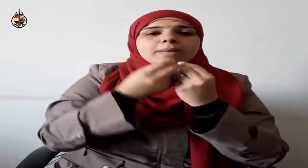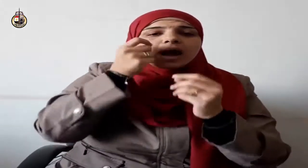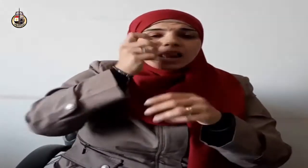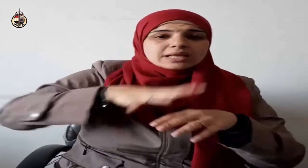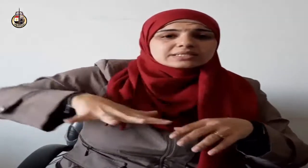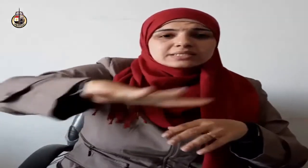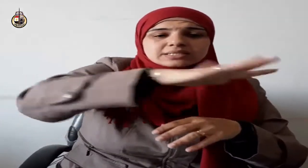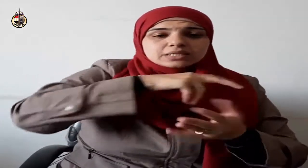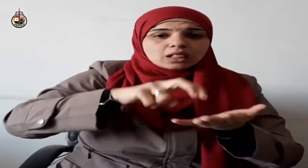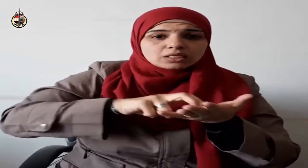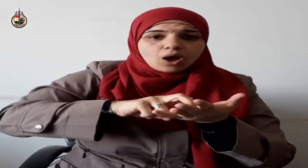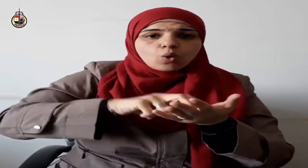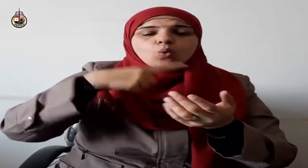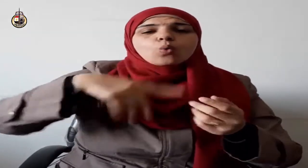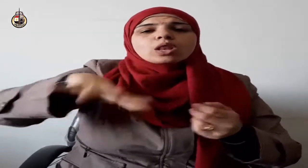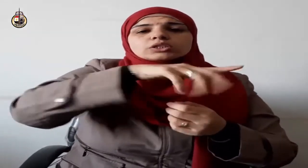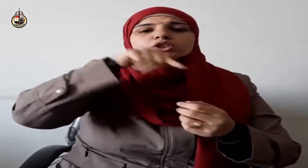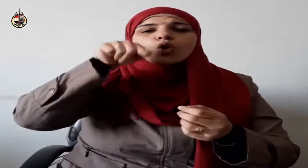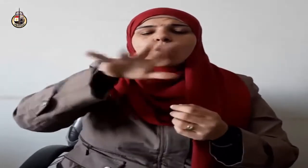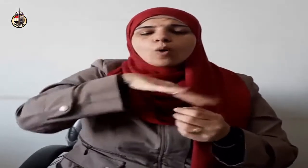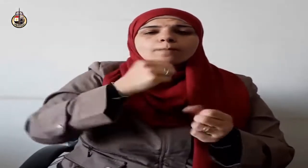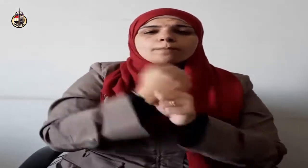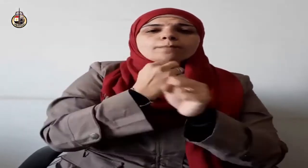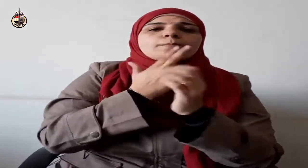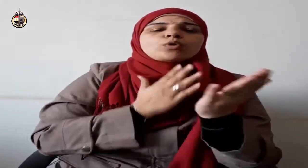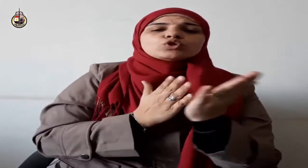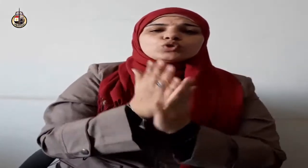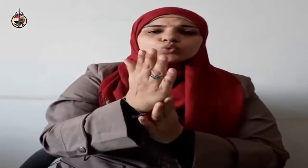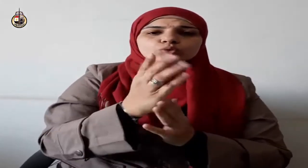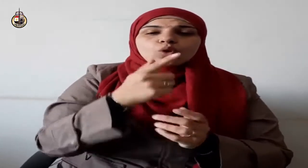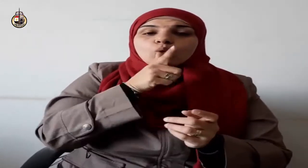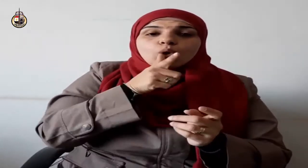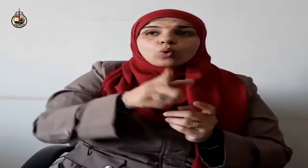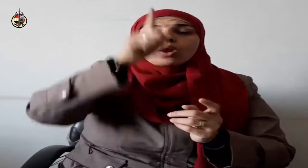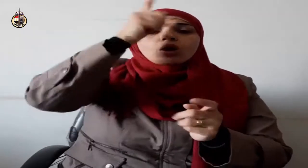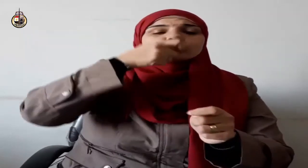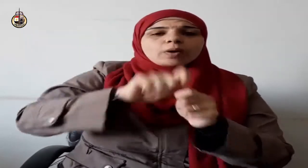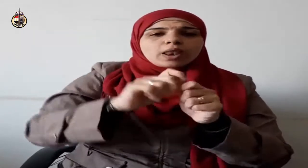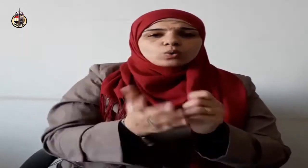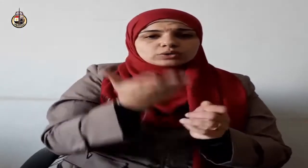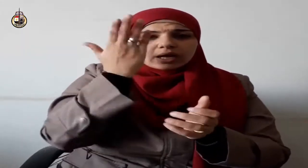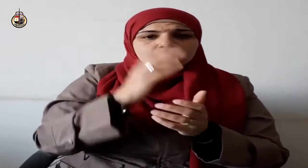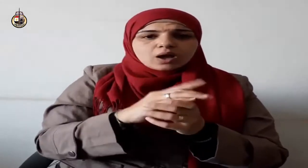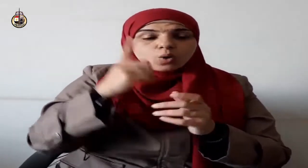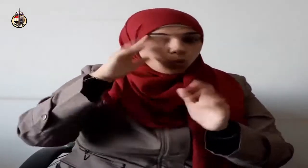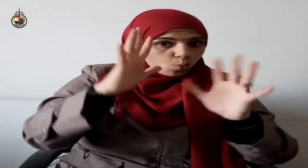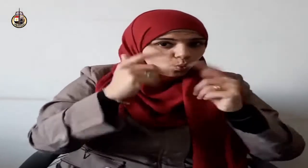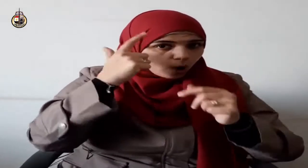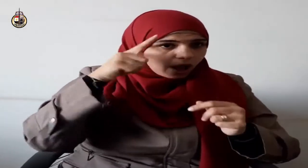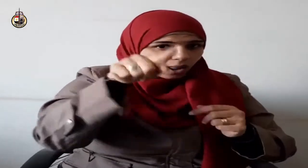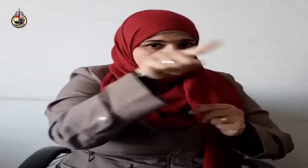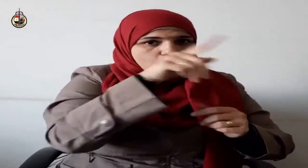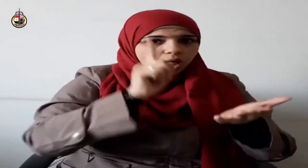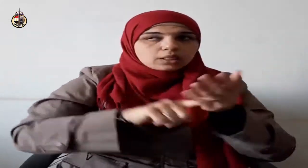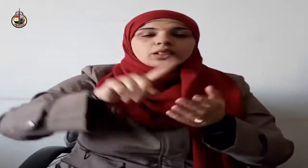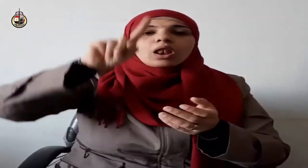في كماله الذي وعد الله عز وجل أهله بالجنة في